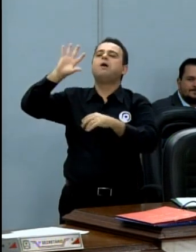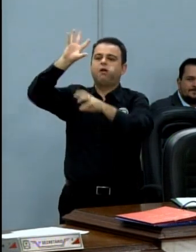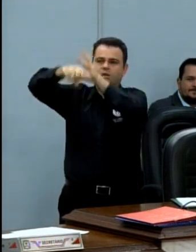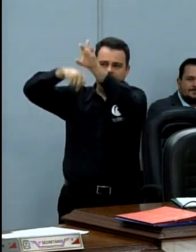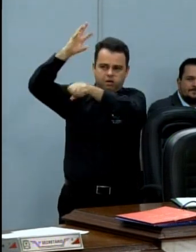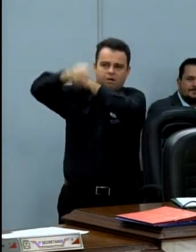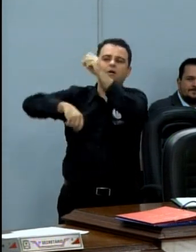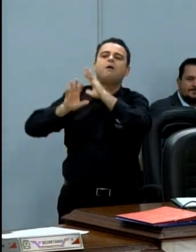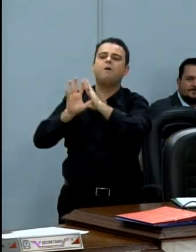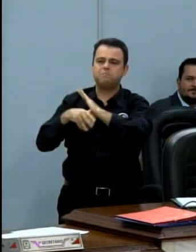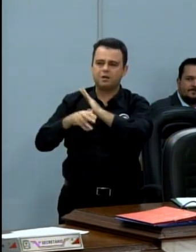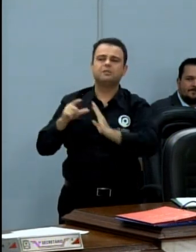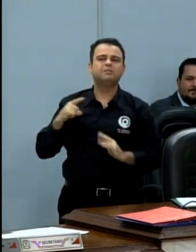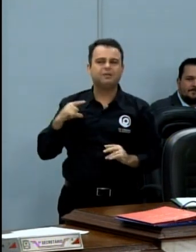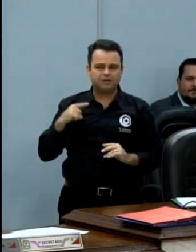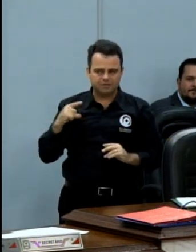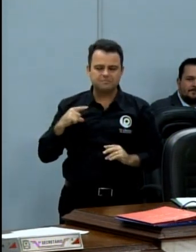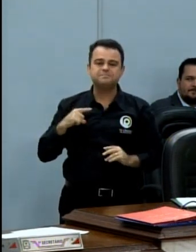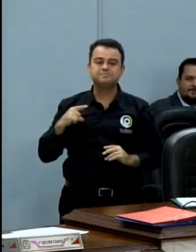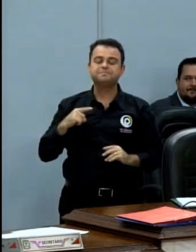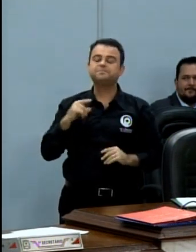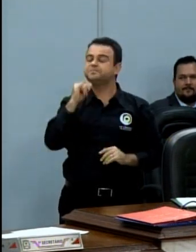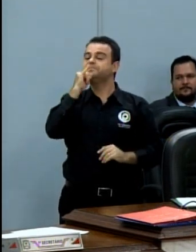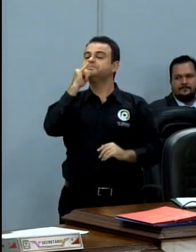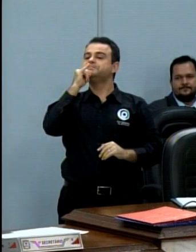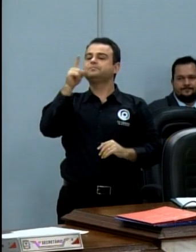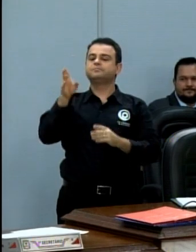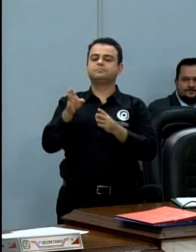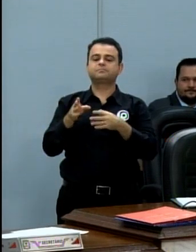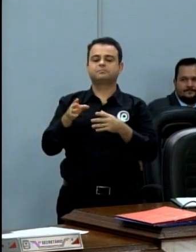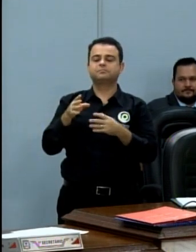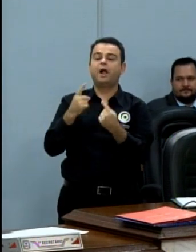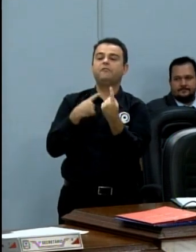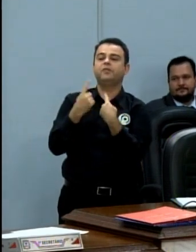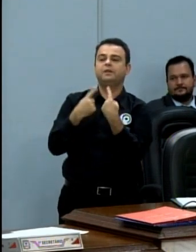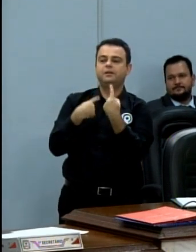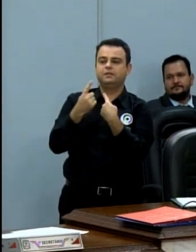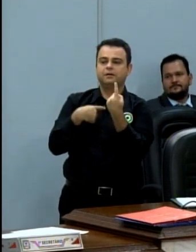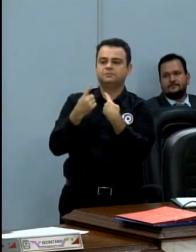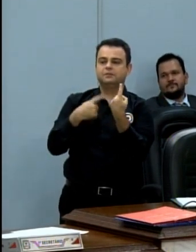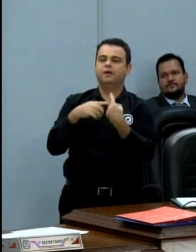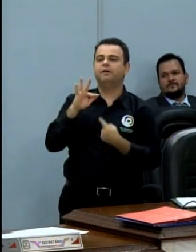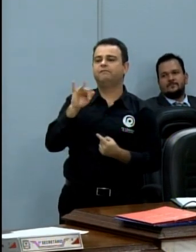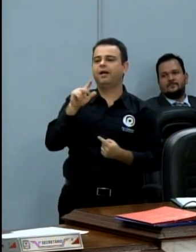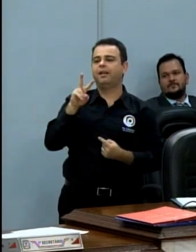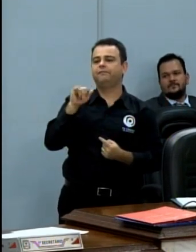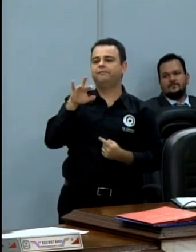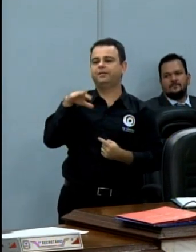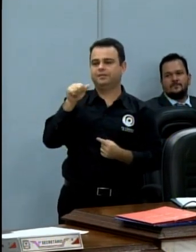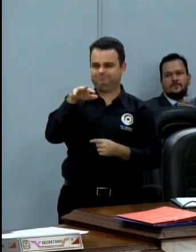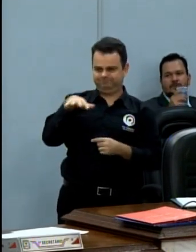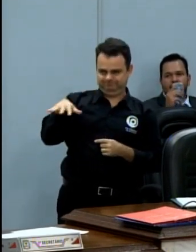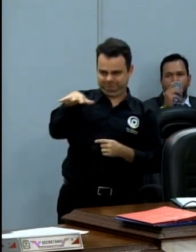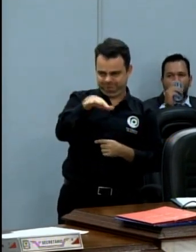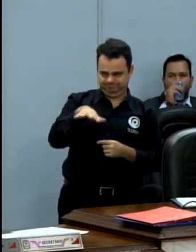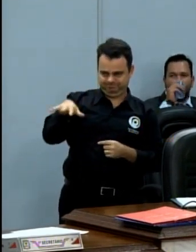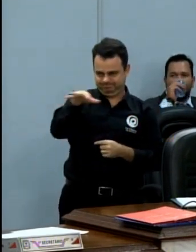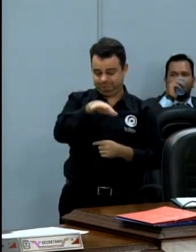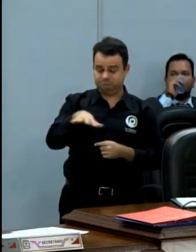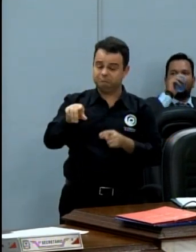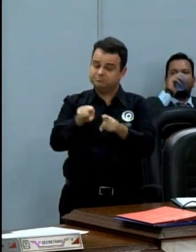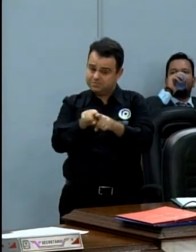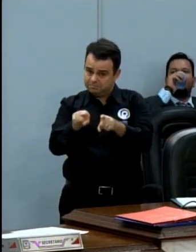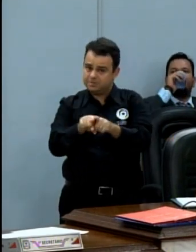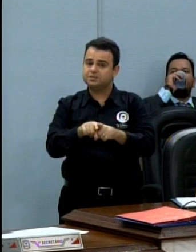diretamente para o secretário, também para o Issas, que também tem uma comissão que